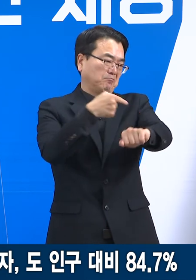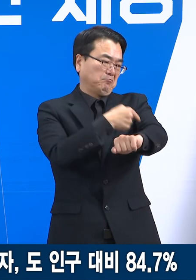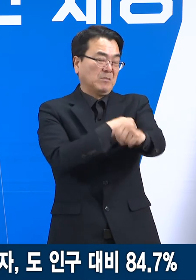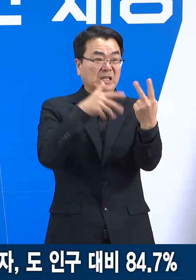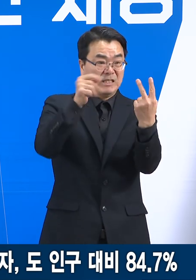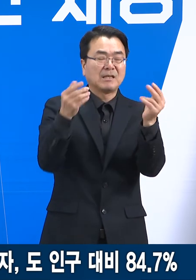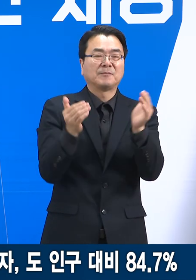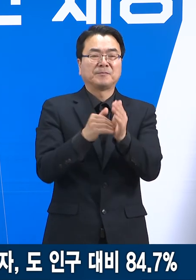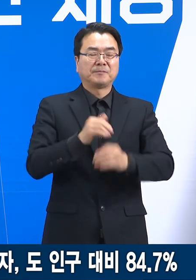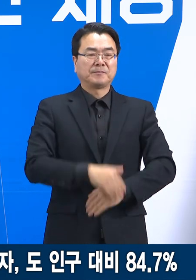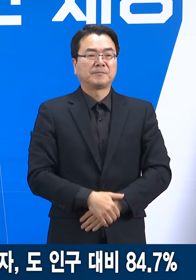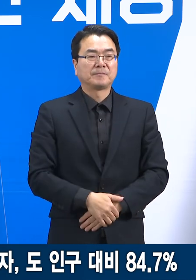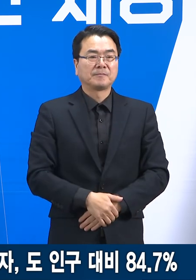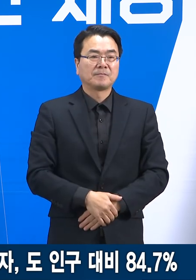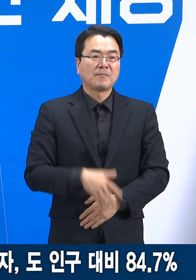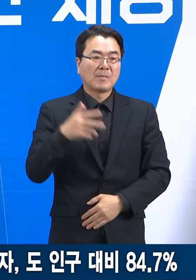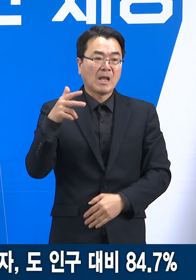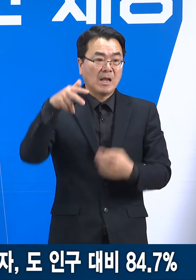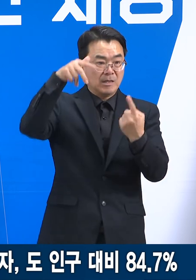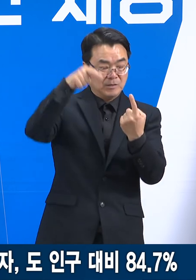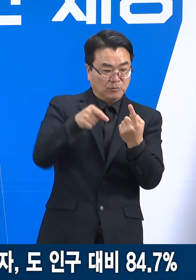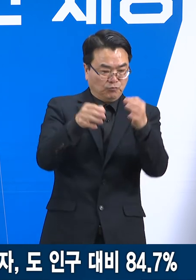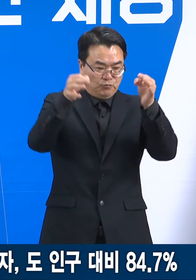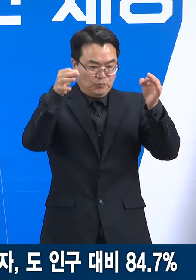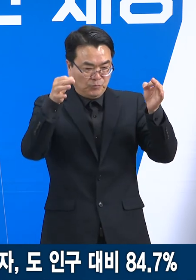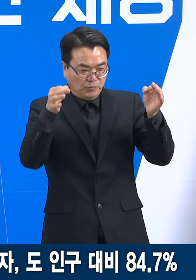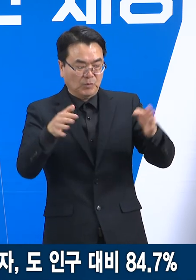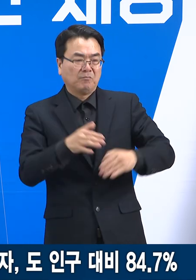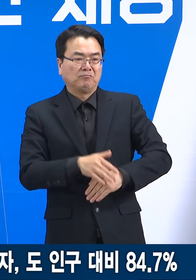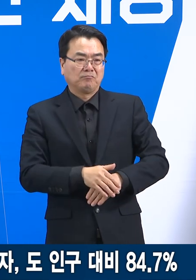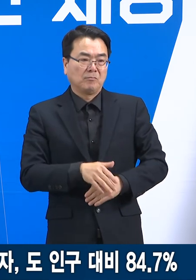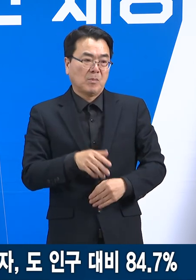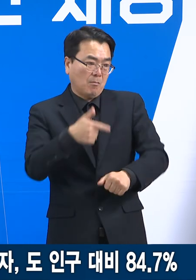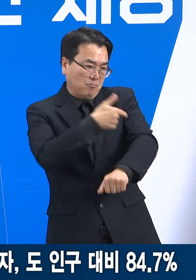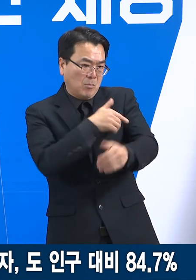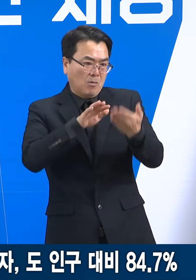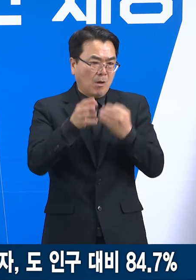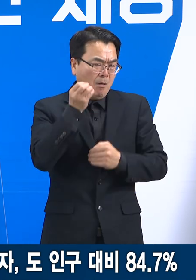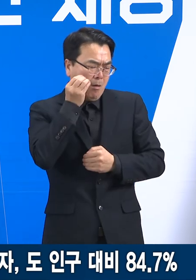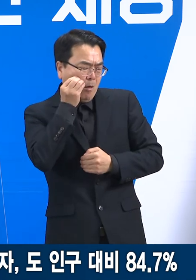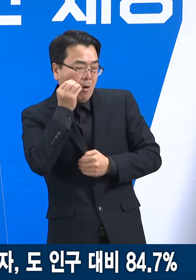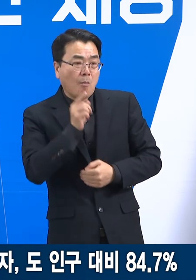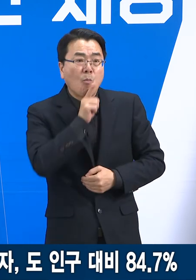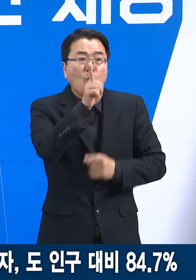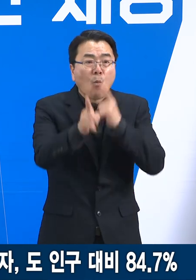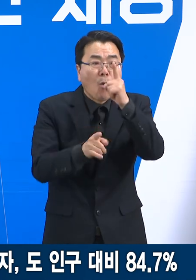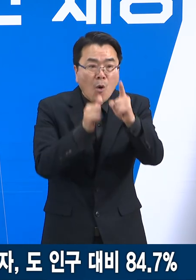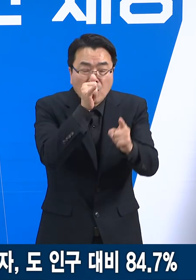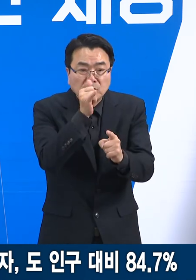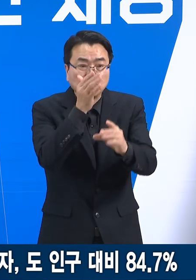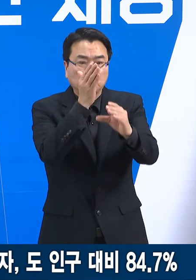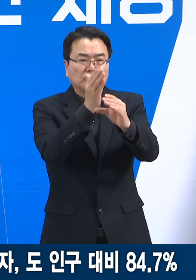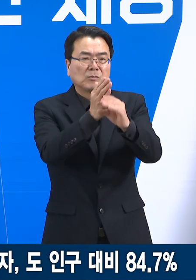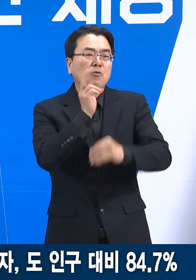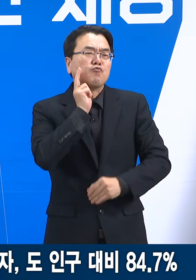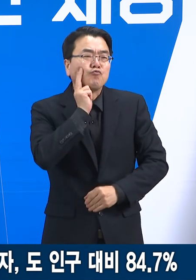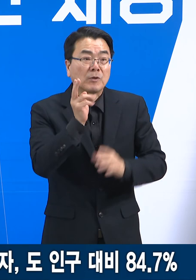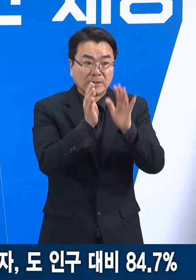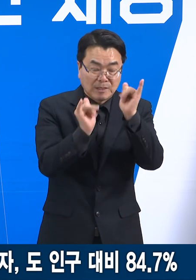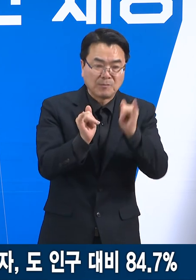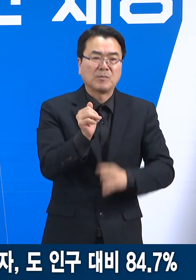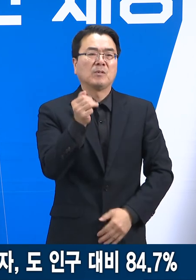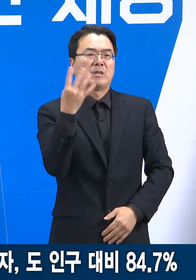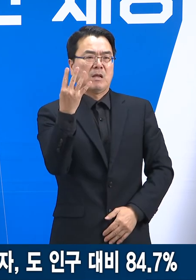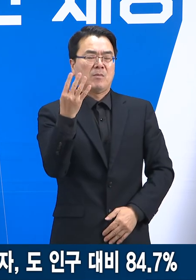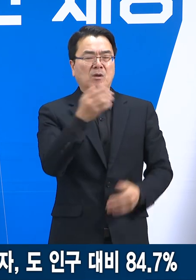한편 지난 한 주간 도내 1,728건의 백신 이상 반응 신고가 있었습니다. 중증 사례는 14건 사망